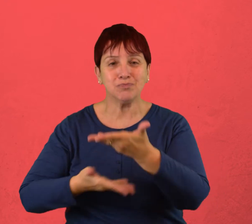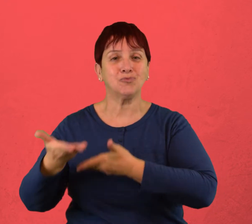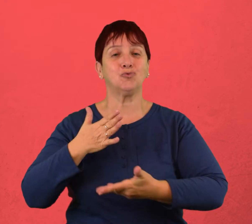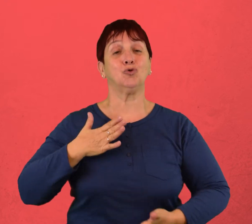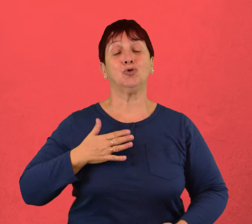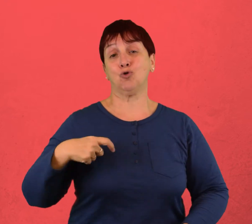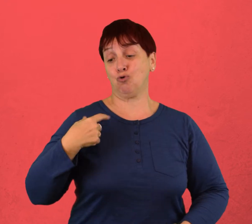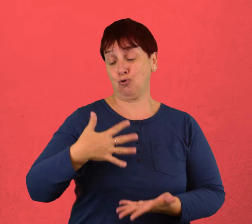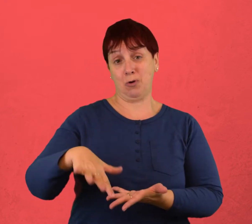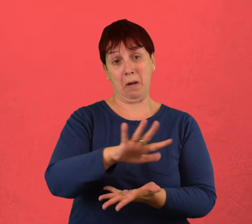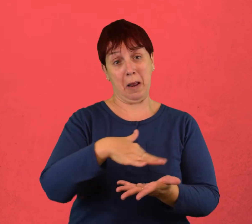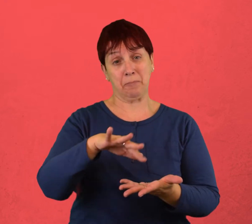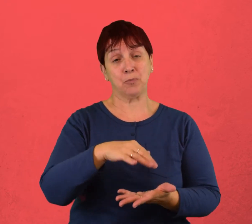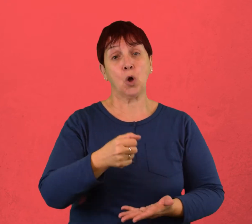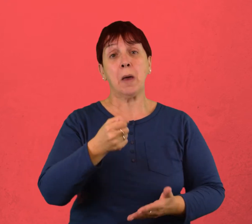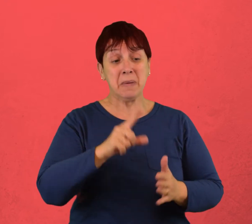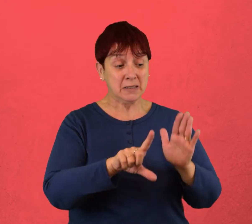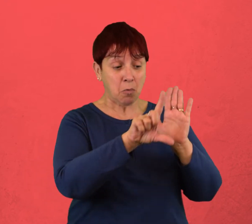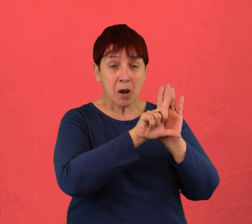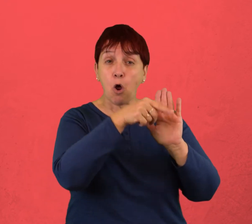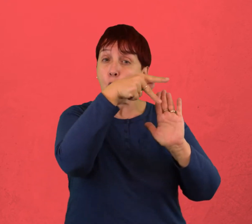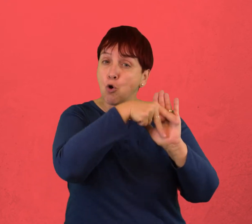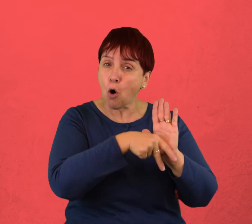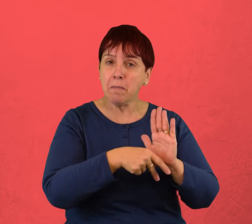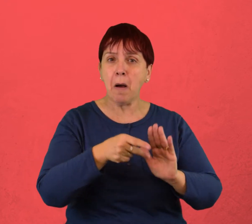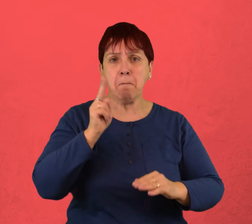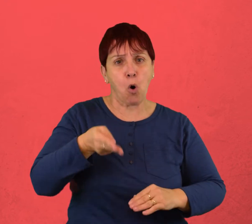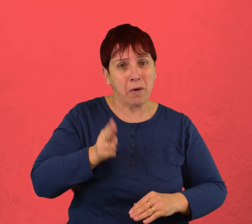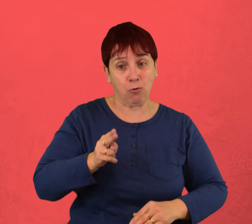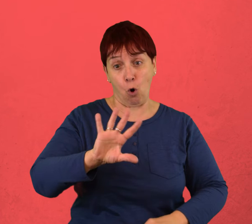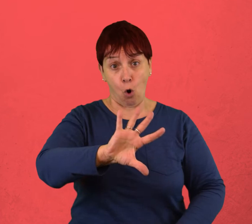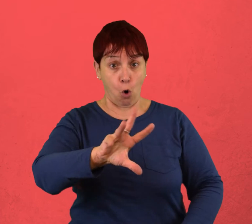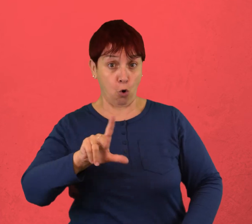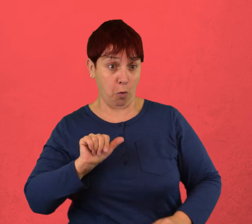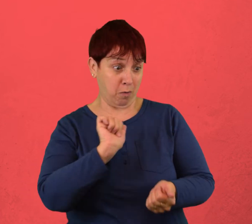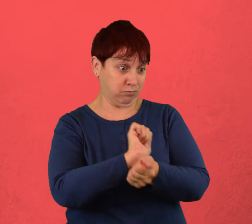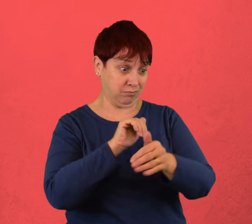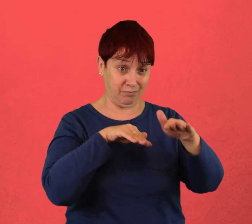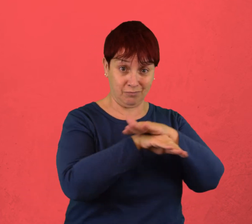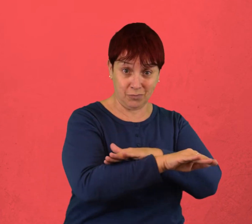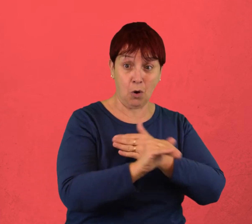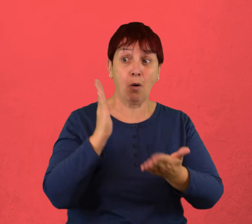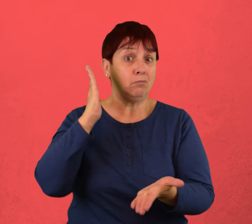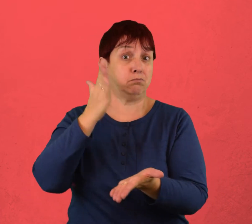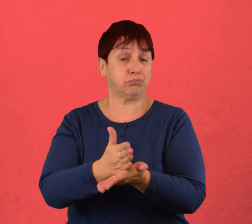La mayoría de los sistemas jurídicos penalizan el robo, lo cual también coincide con una sanción moral.